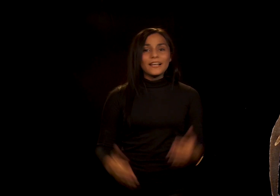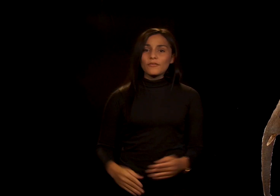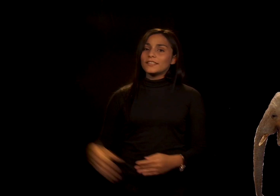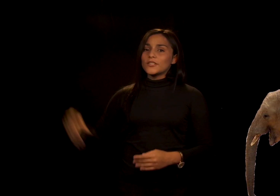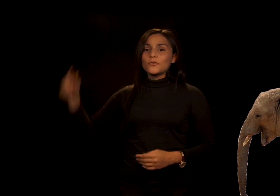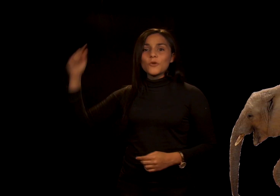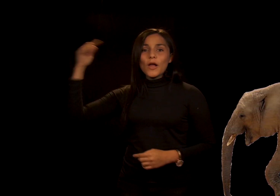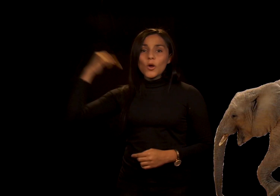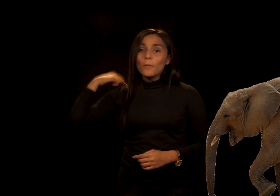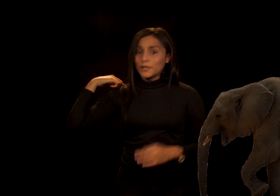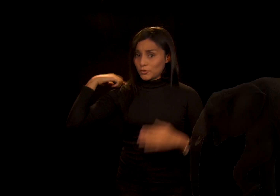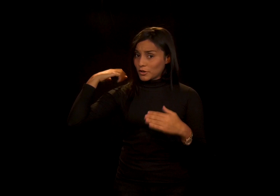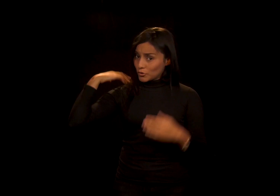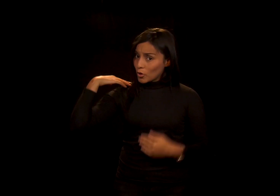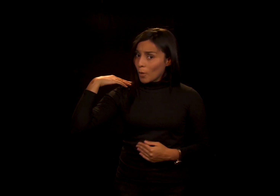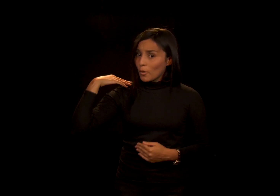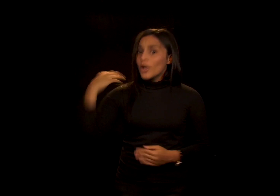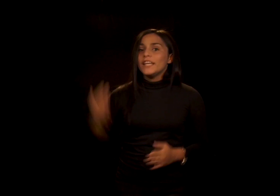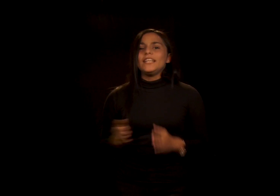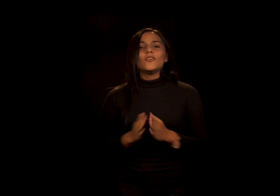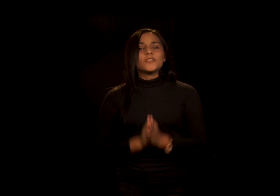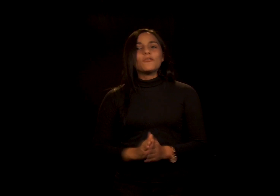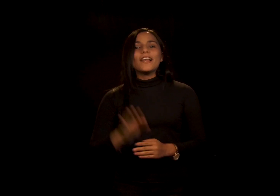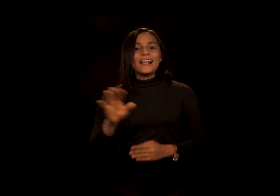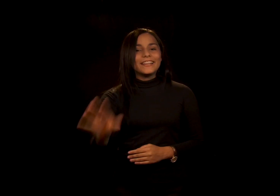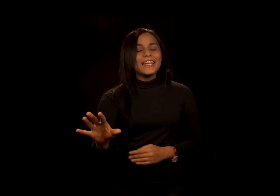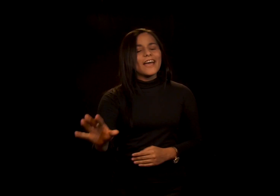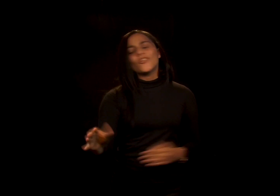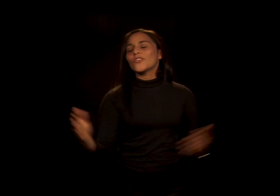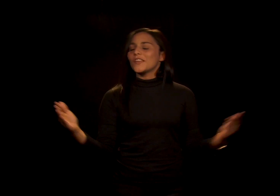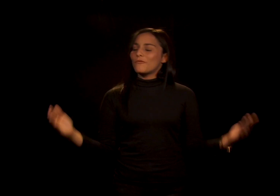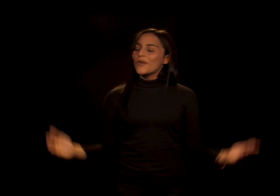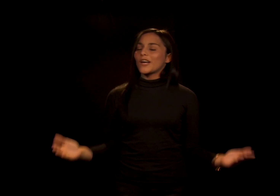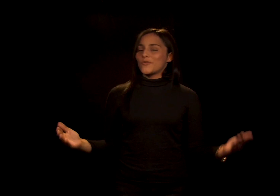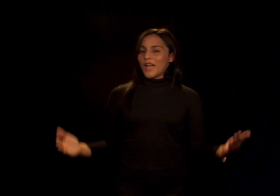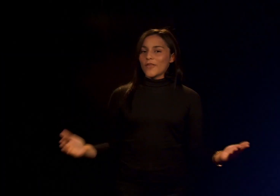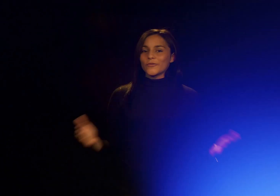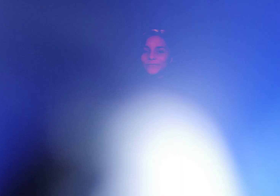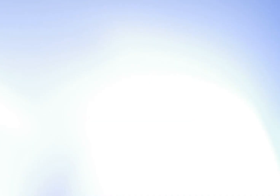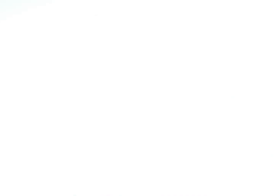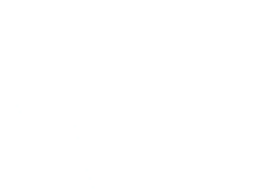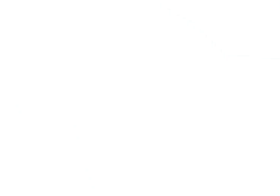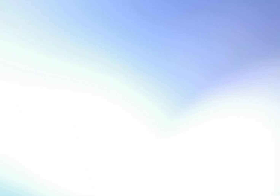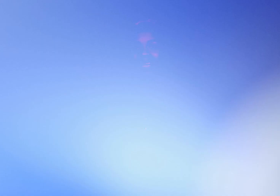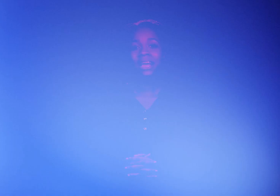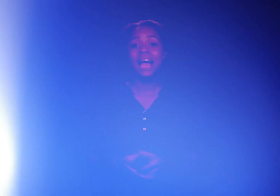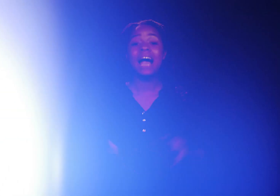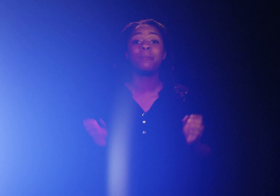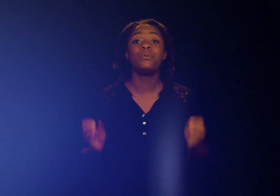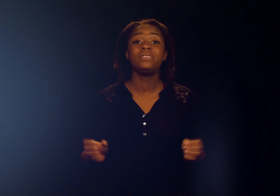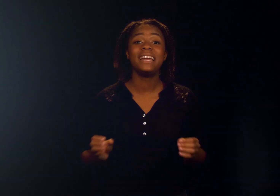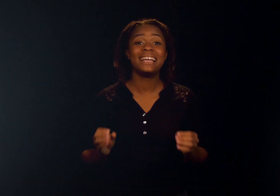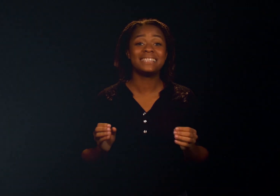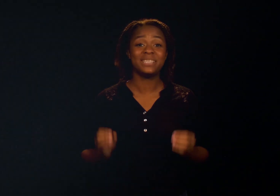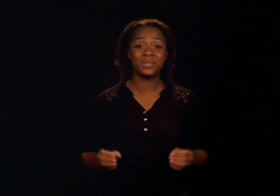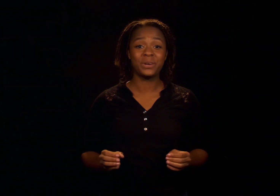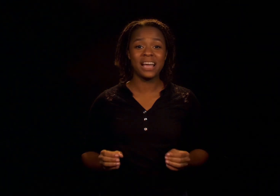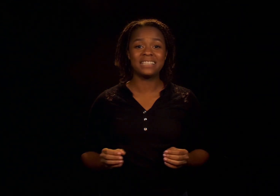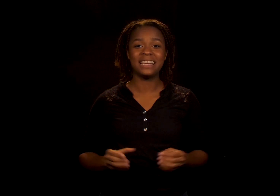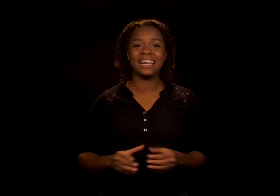elefanta subió al hombre sobre su lomo Y lo llevó a la aldea donde fue curado Abundan las historias en